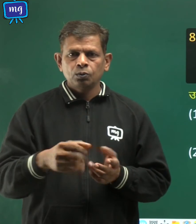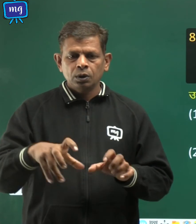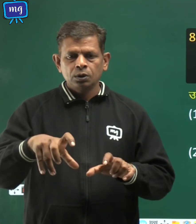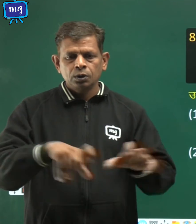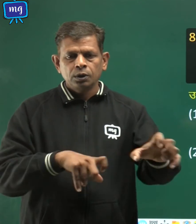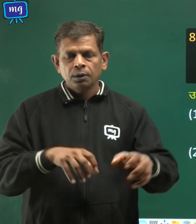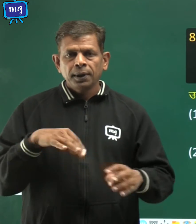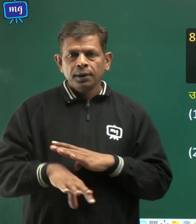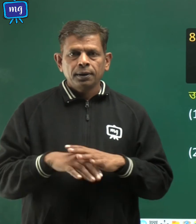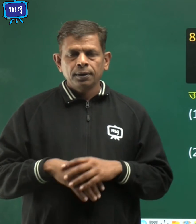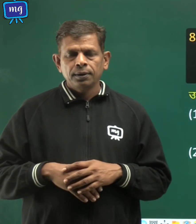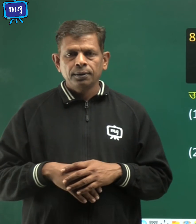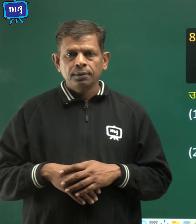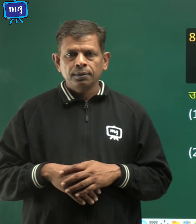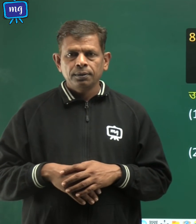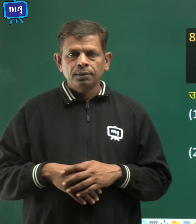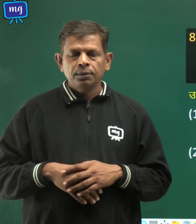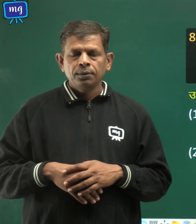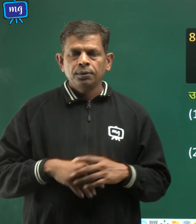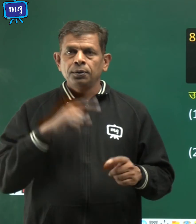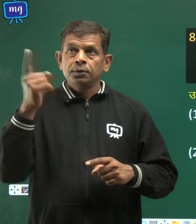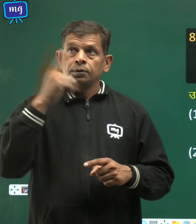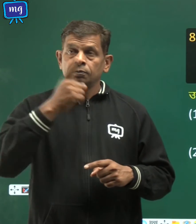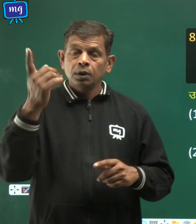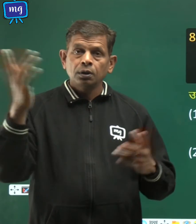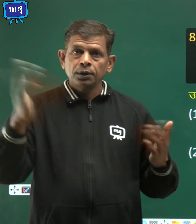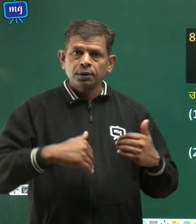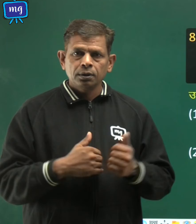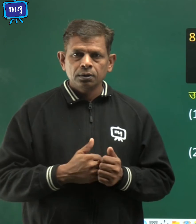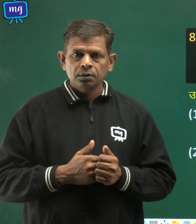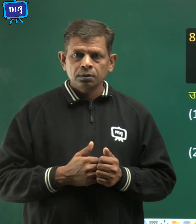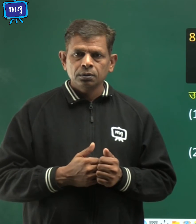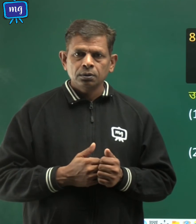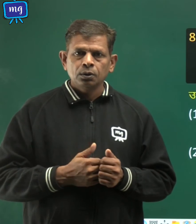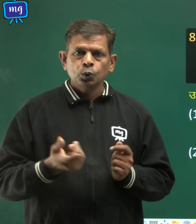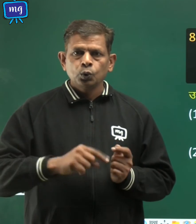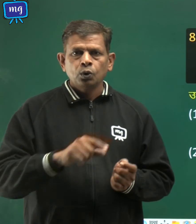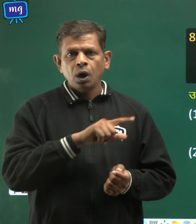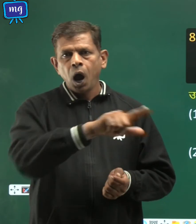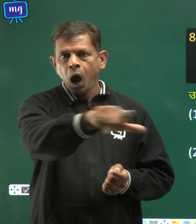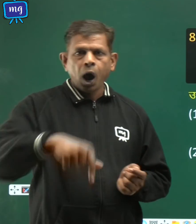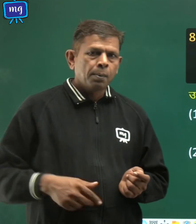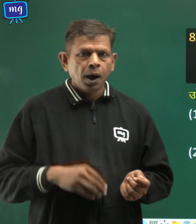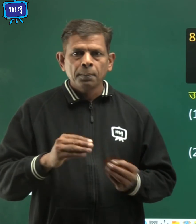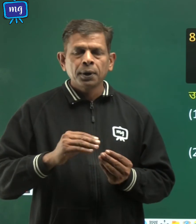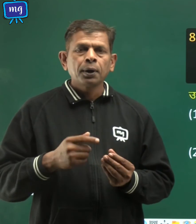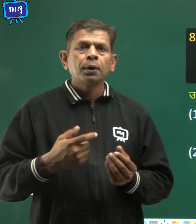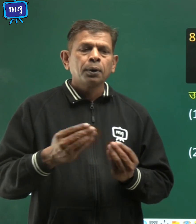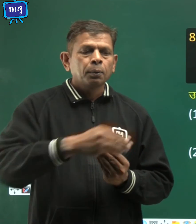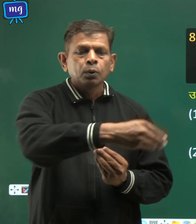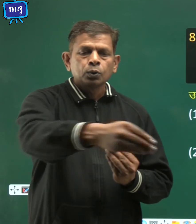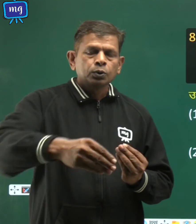में चक्रवात आजाए तो आप अपने पडोसियों की